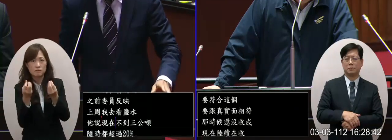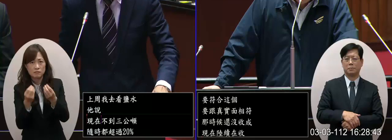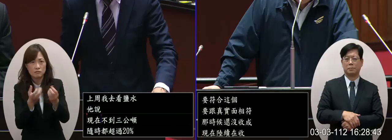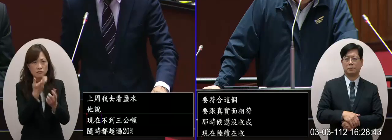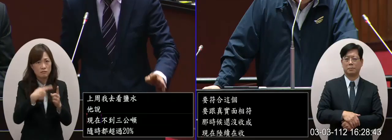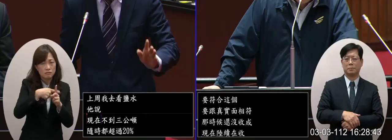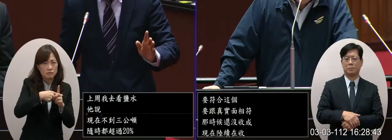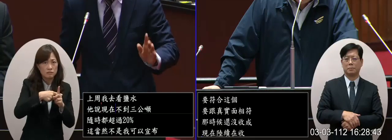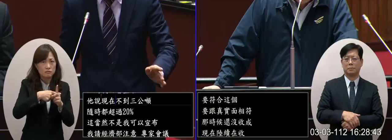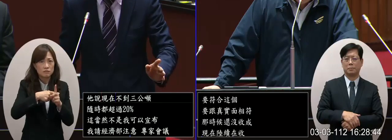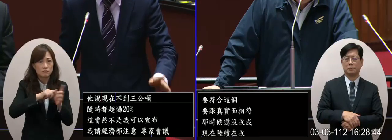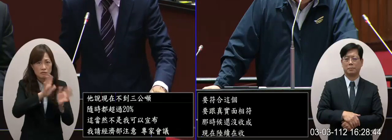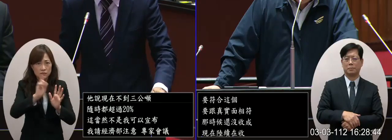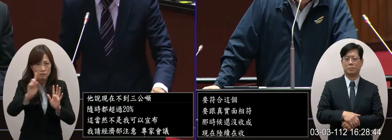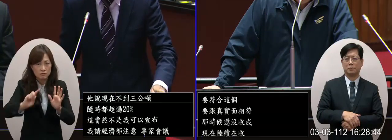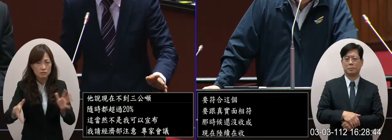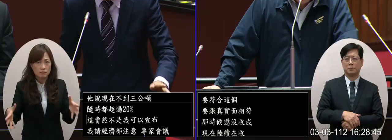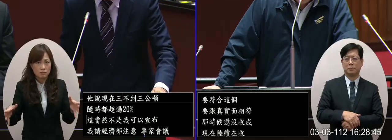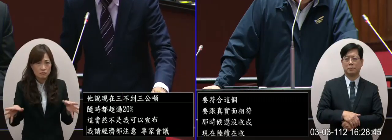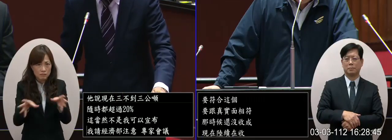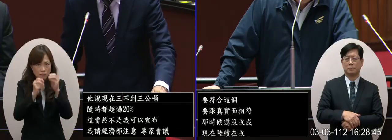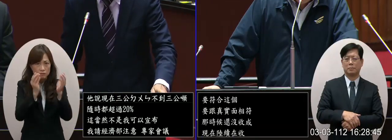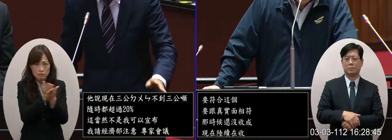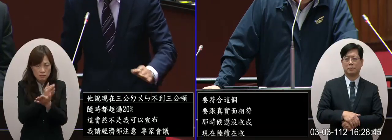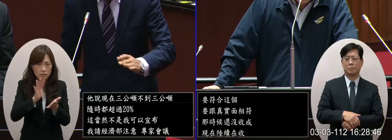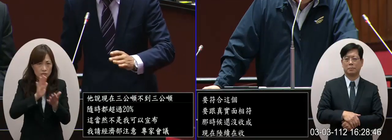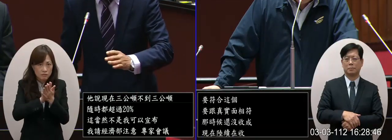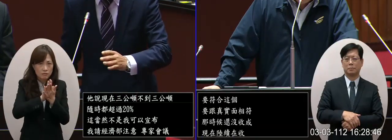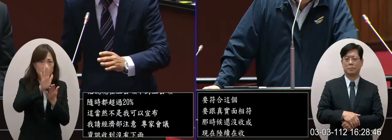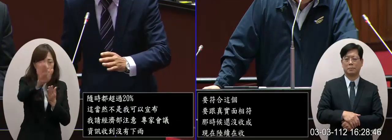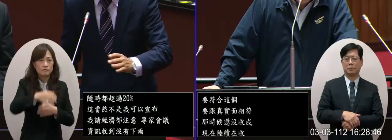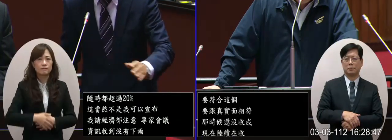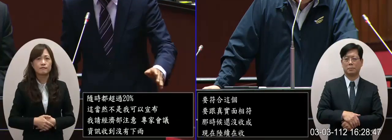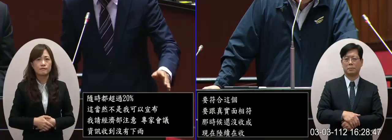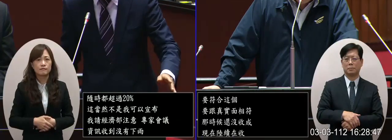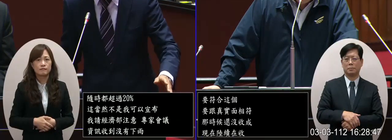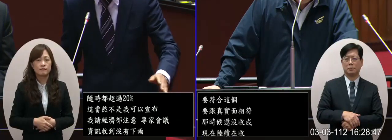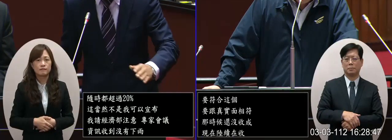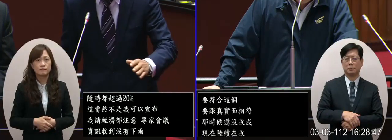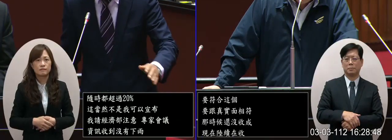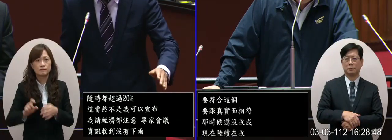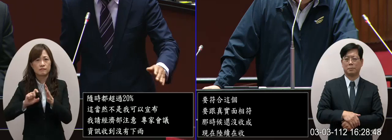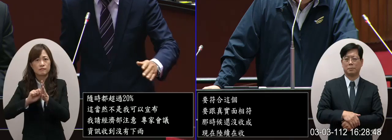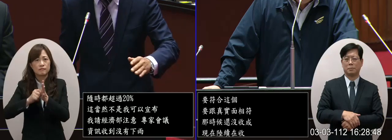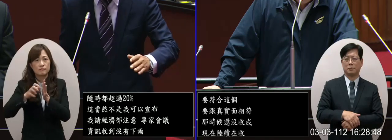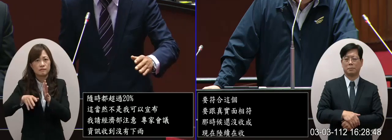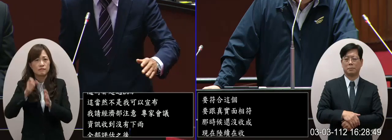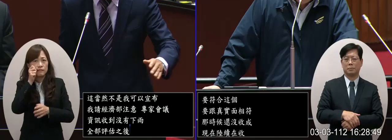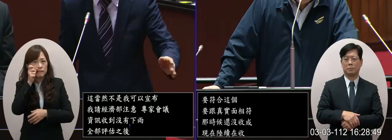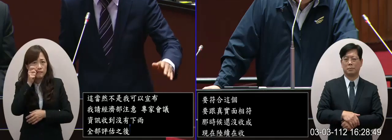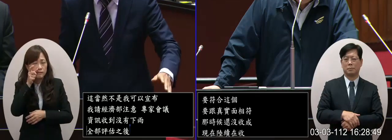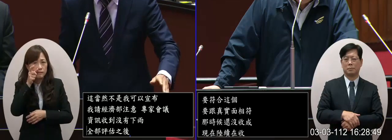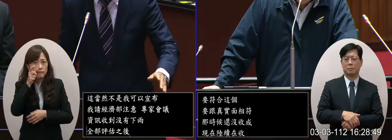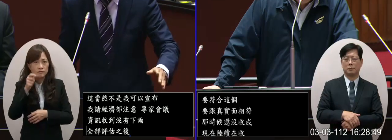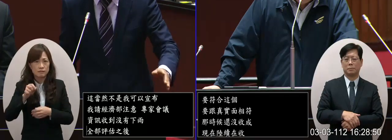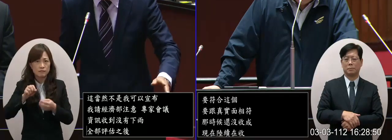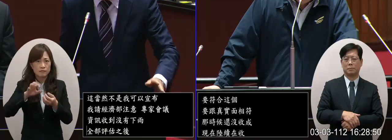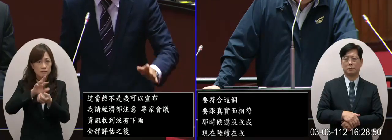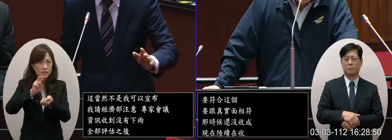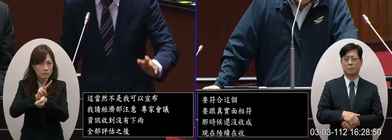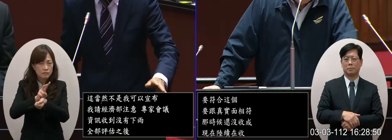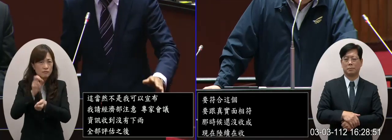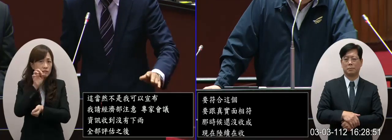全部評估之後一定可以正式說為我們的嘉義台南和雲章